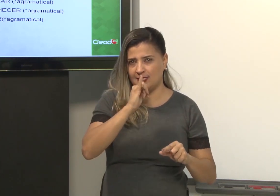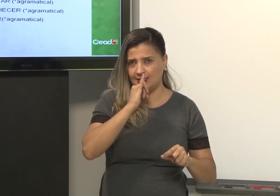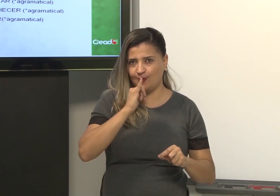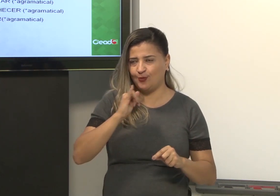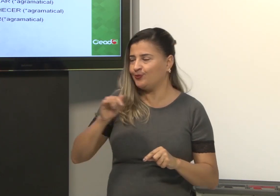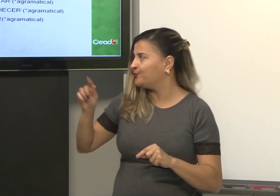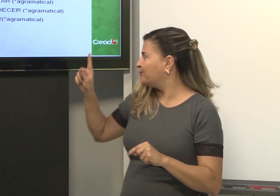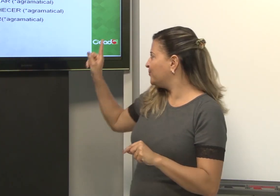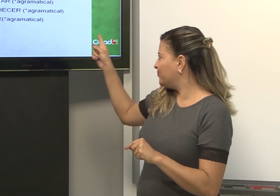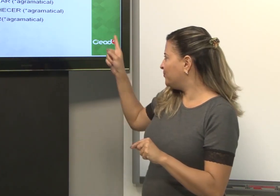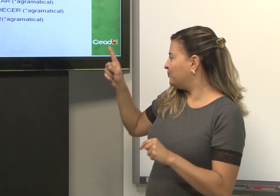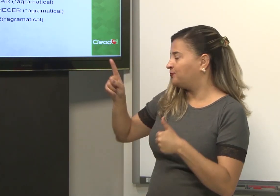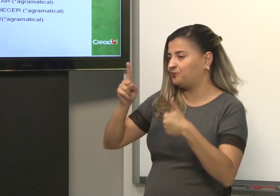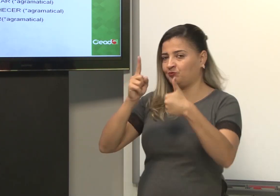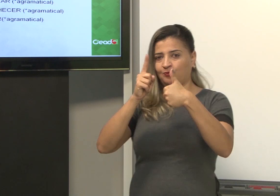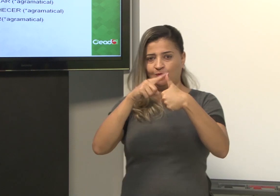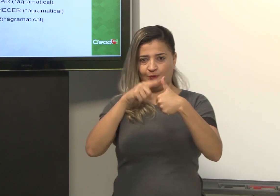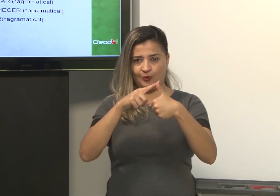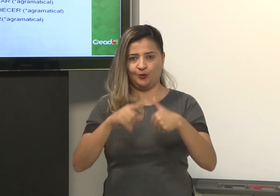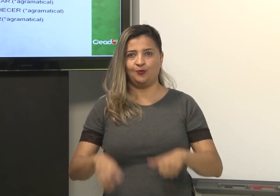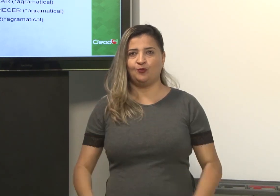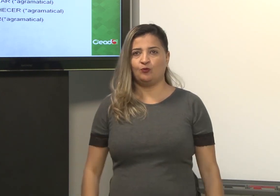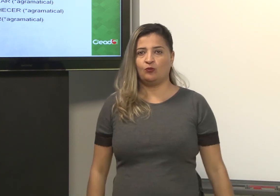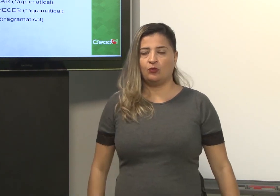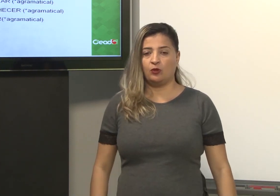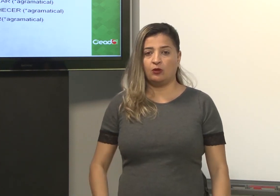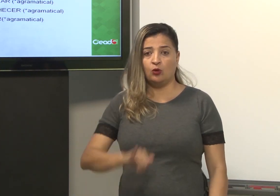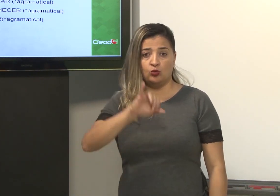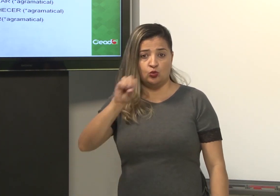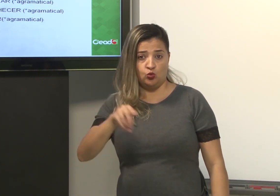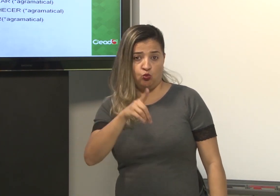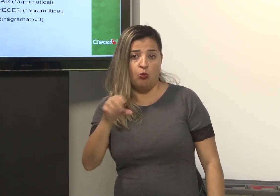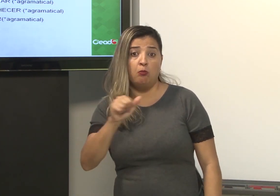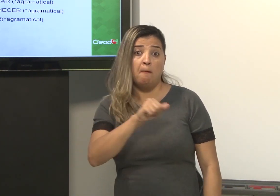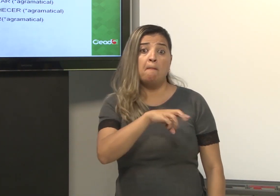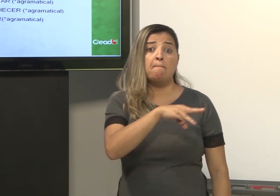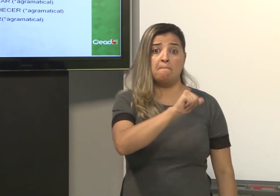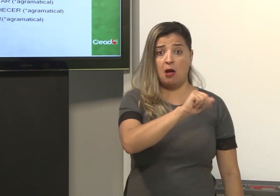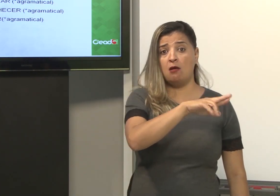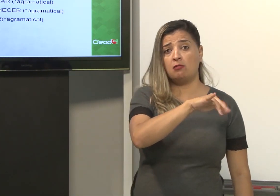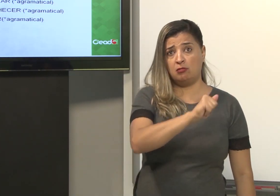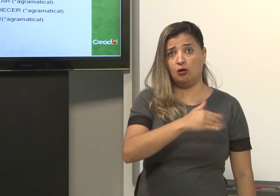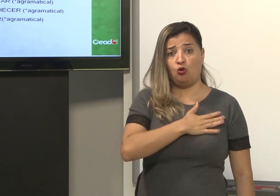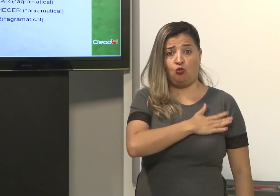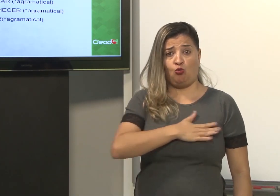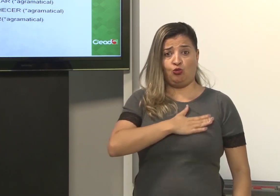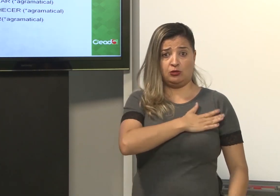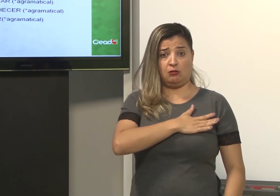exemplos. Primeiro, João está aqui, Maria está aqui, o verbo gostar.